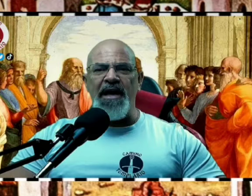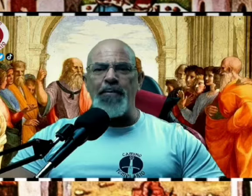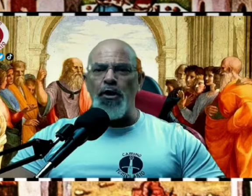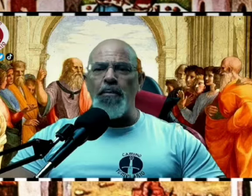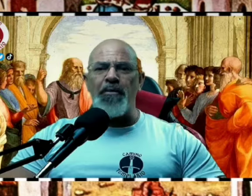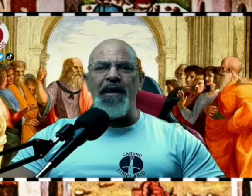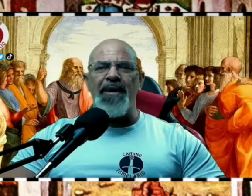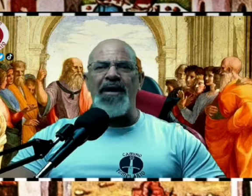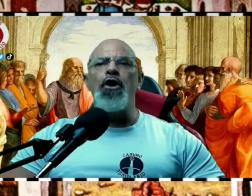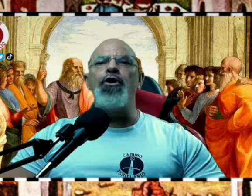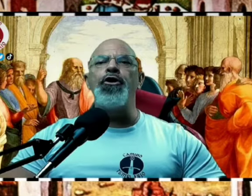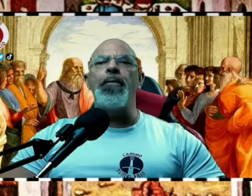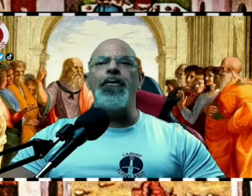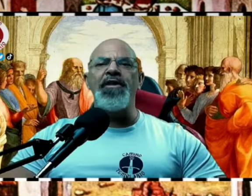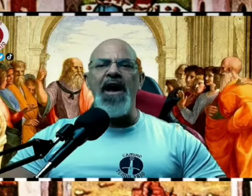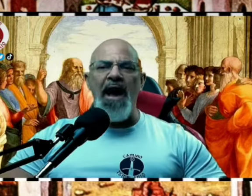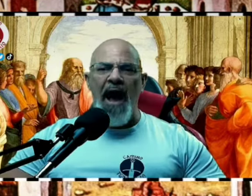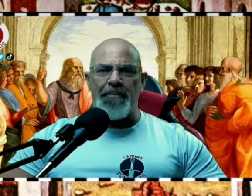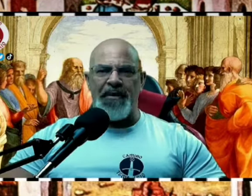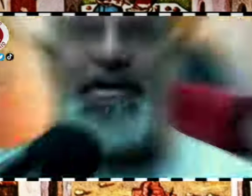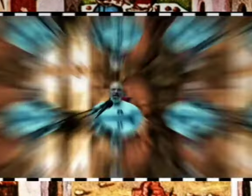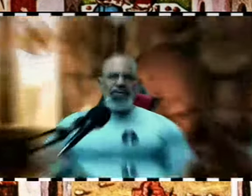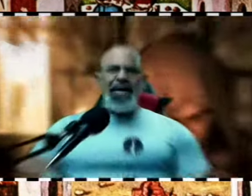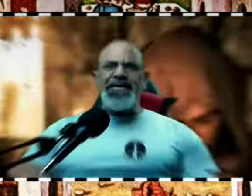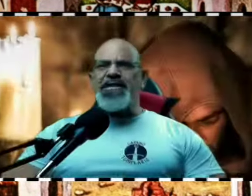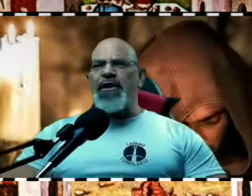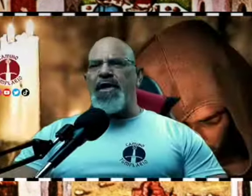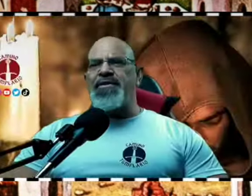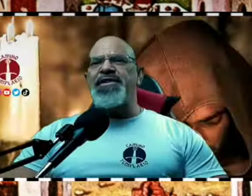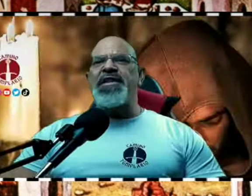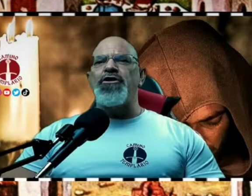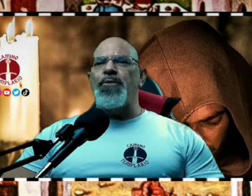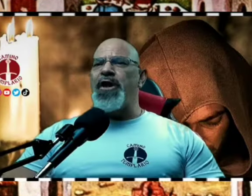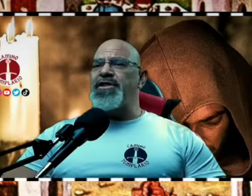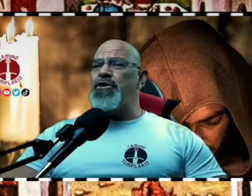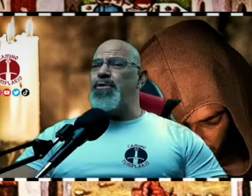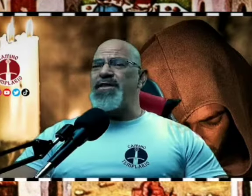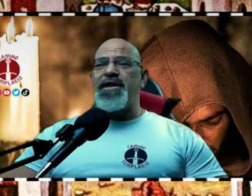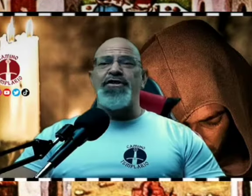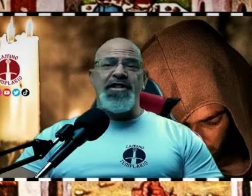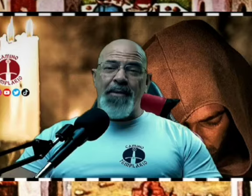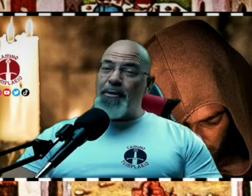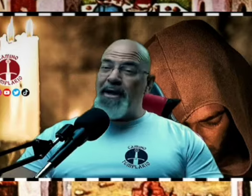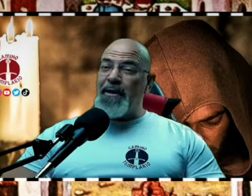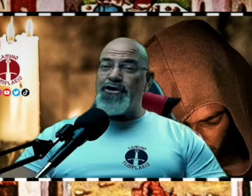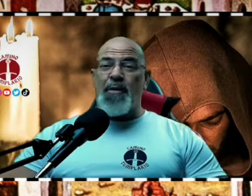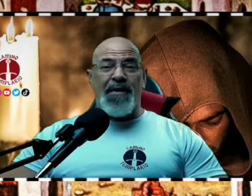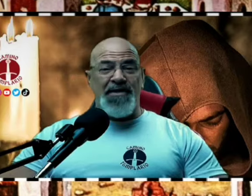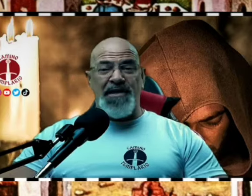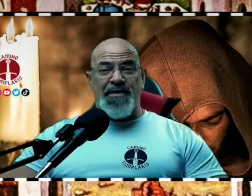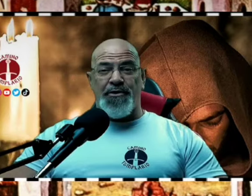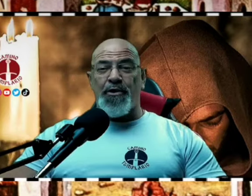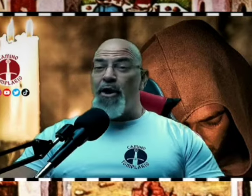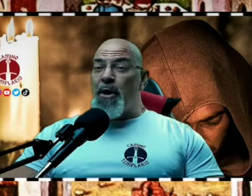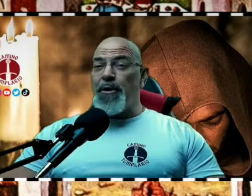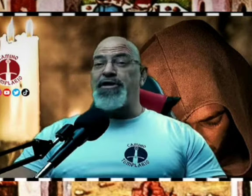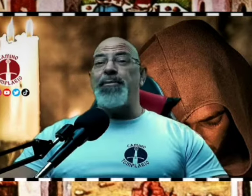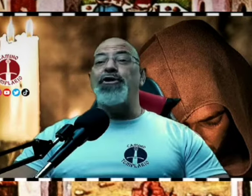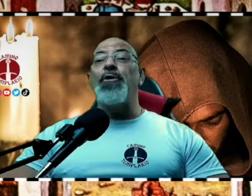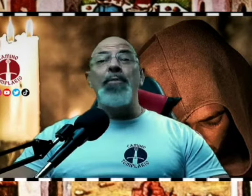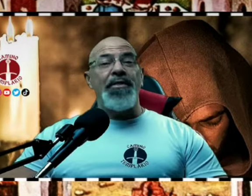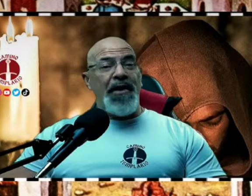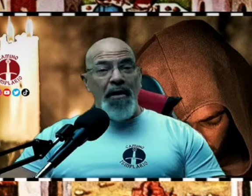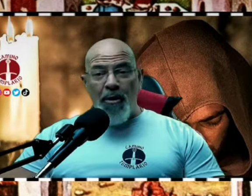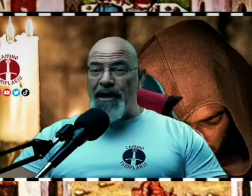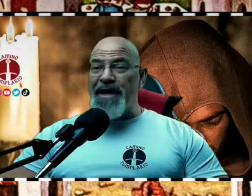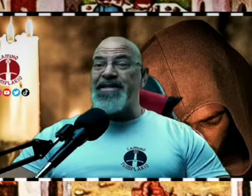Se creía que por no poder hablar, no podía aprender. Durante el siglo XVI, los monjes en los monasterios estaban obligados a guardar silencio. Por